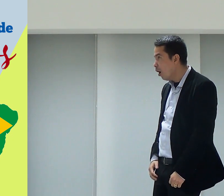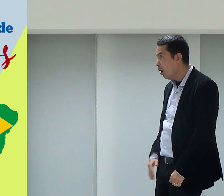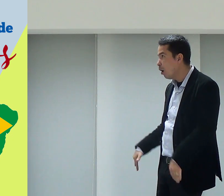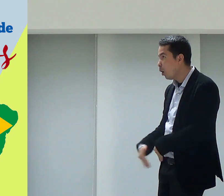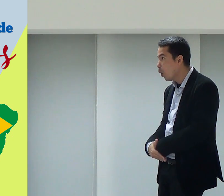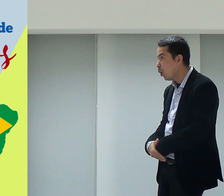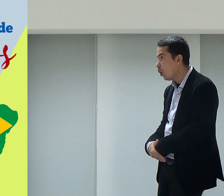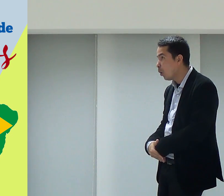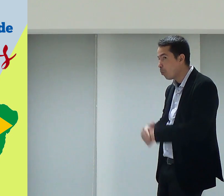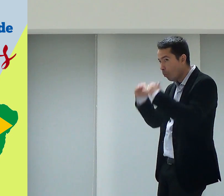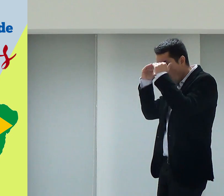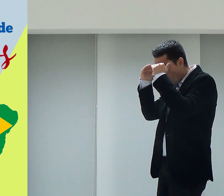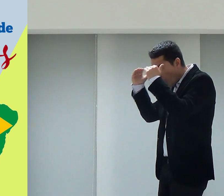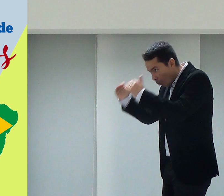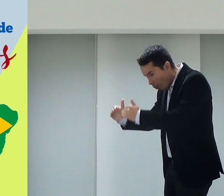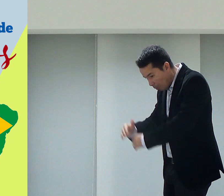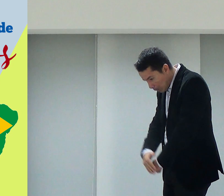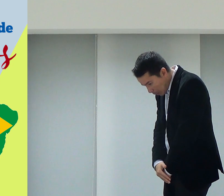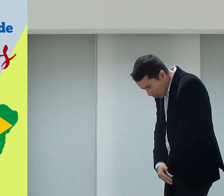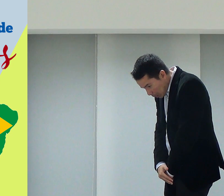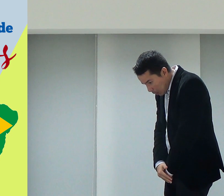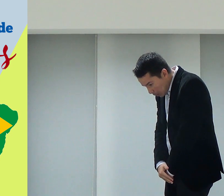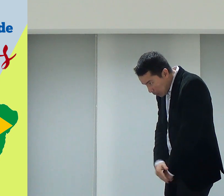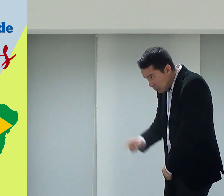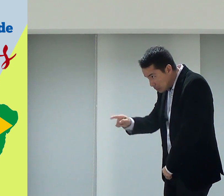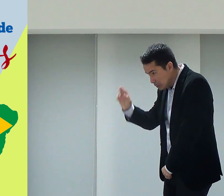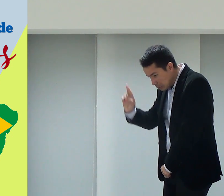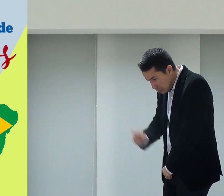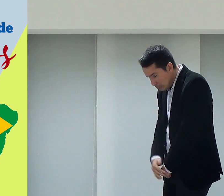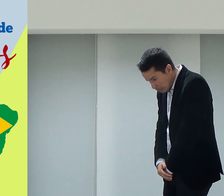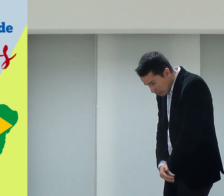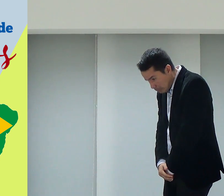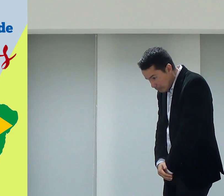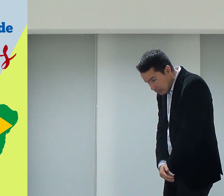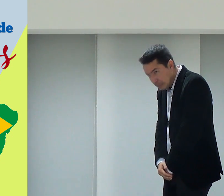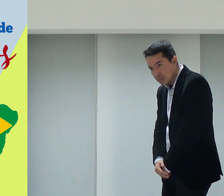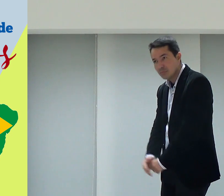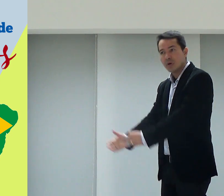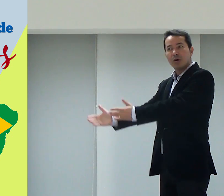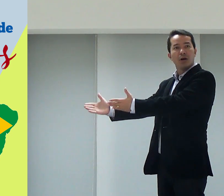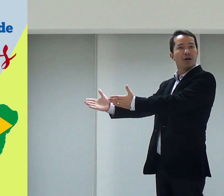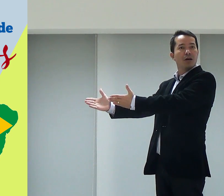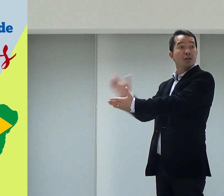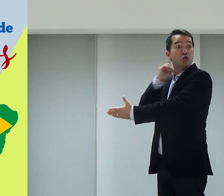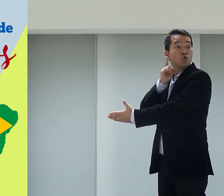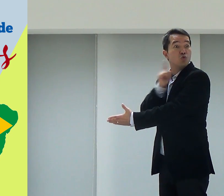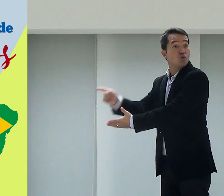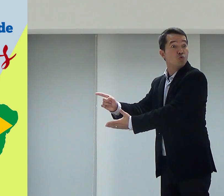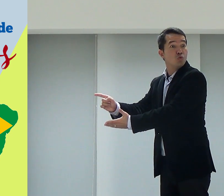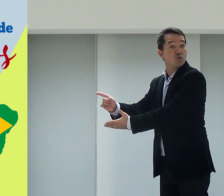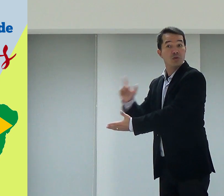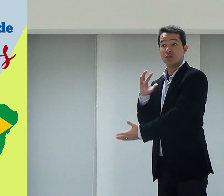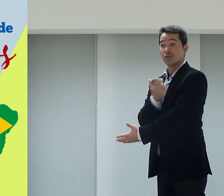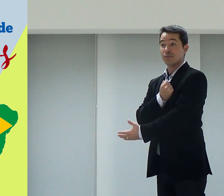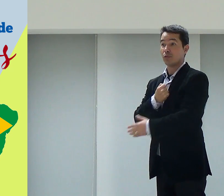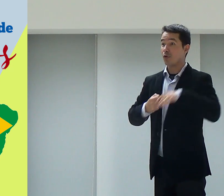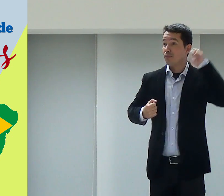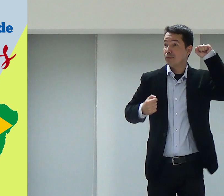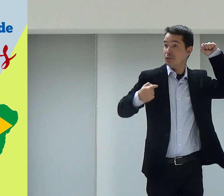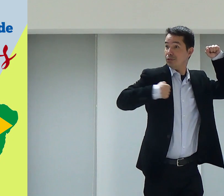E ele me evangelizou? E eu? Ah, nossa. É, realmente. É, você tem razão. Gente, ele é surdo. E ele